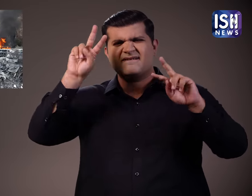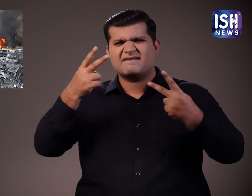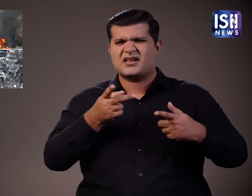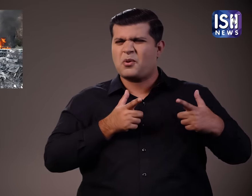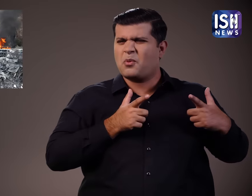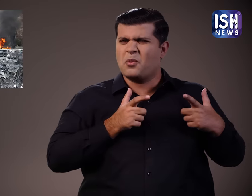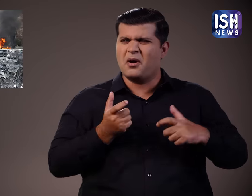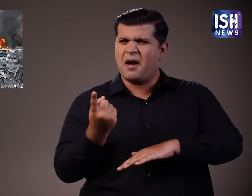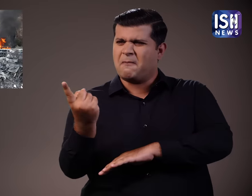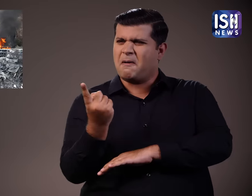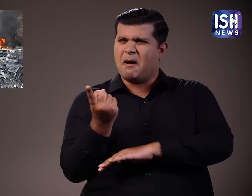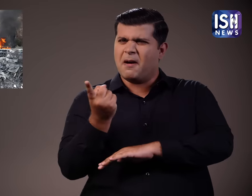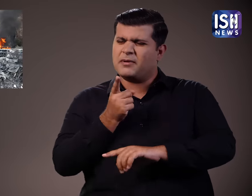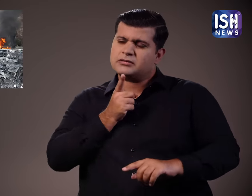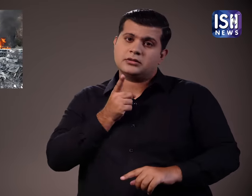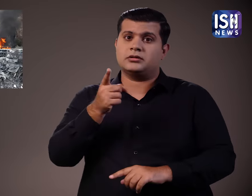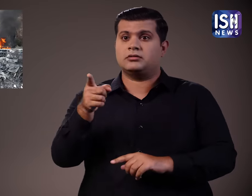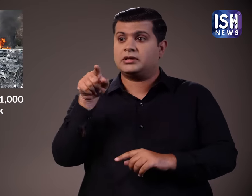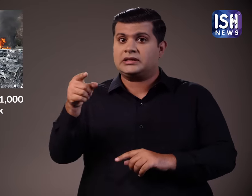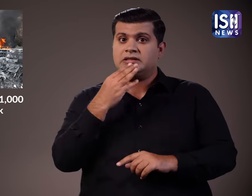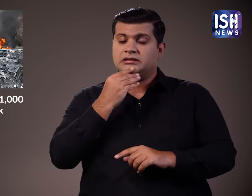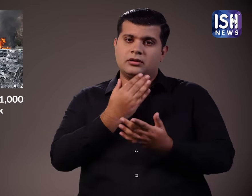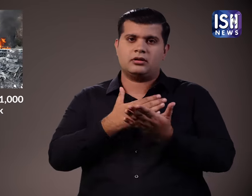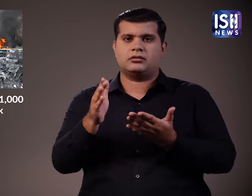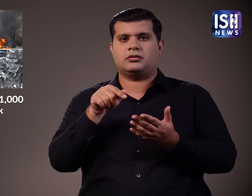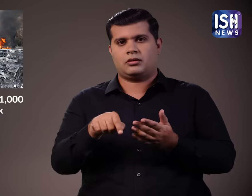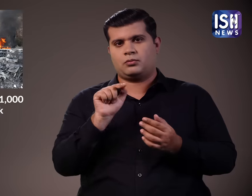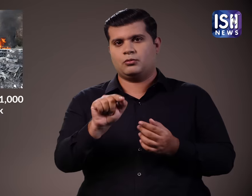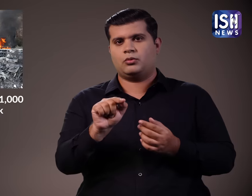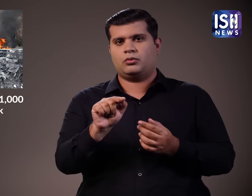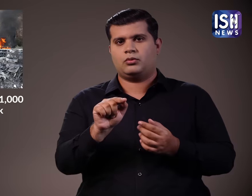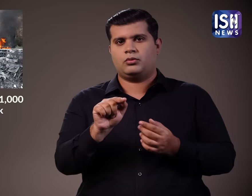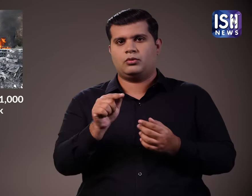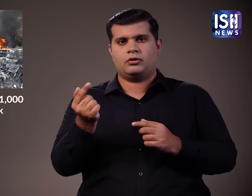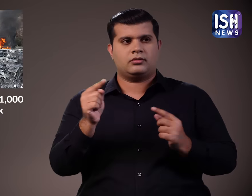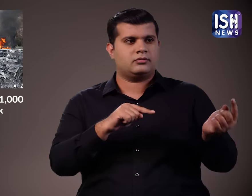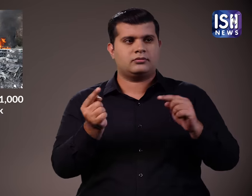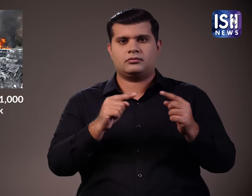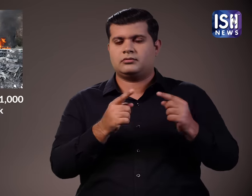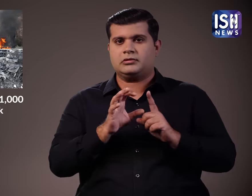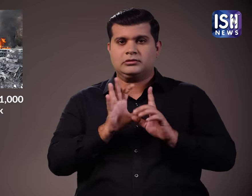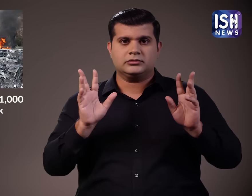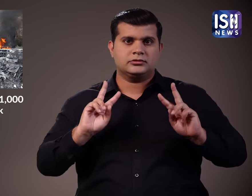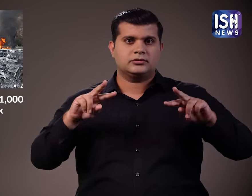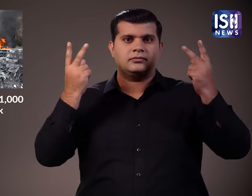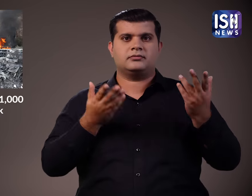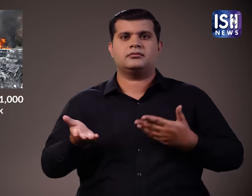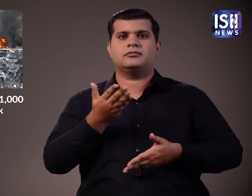है जिसे थाबित होता है कि यह हमला बहुत ही खतरनाक होने वाला है। कितनी खतरनाक सिती है।